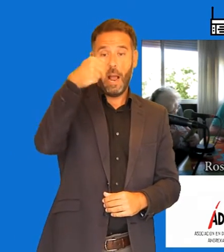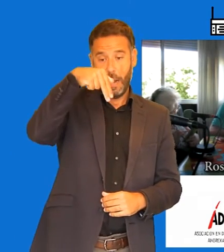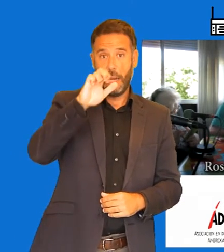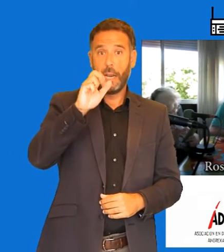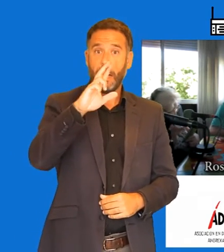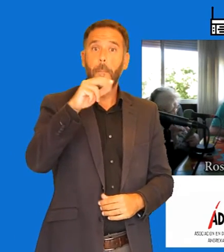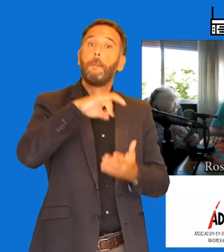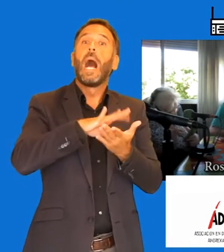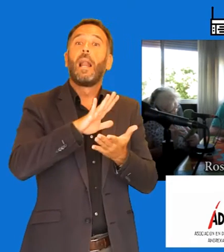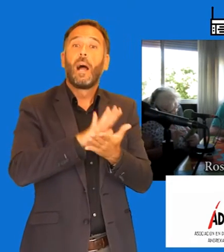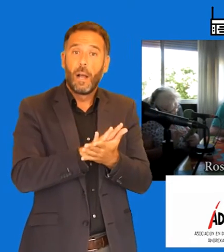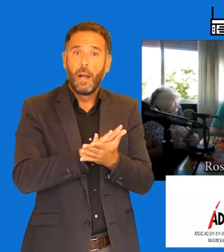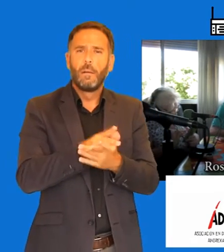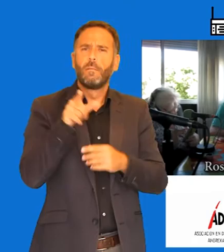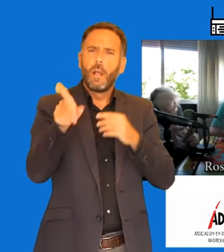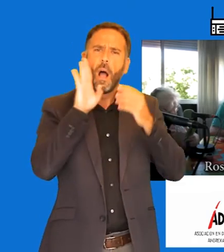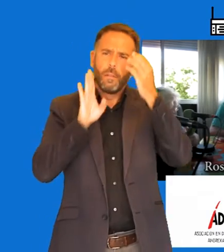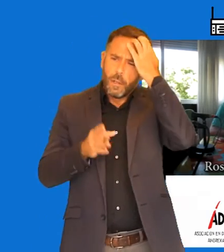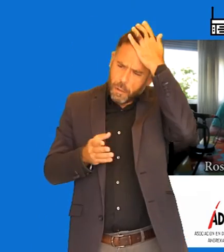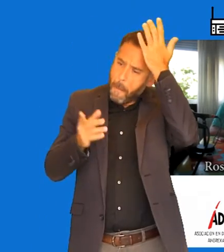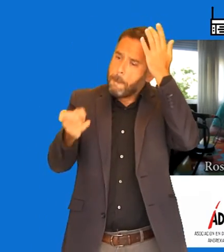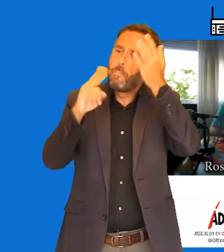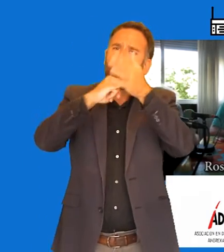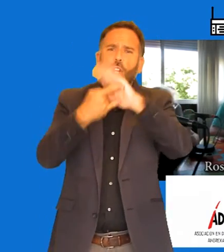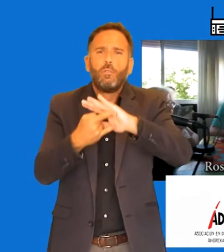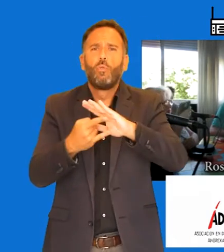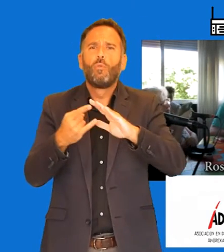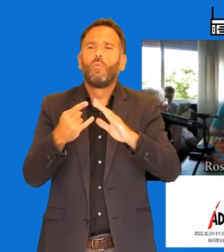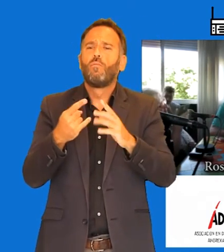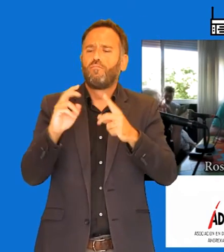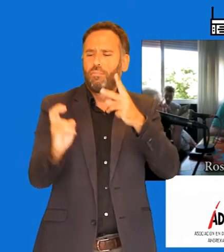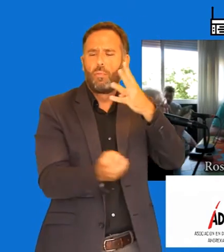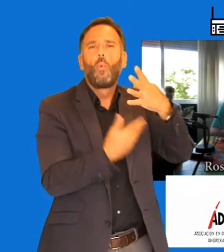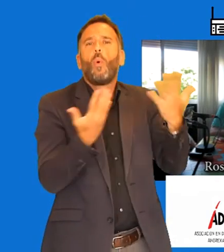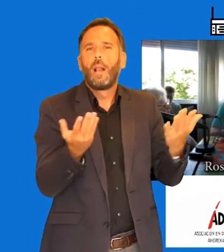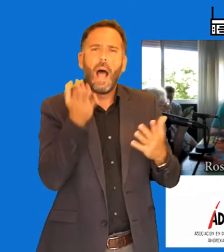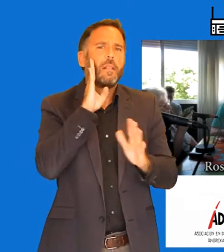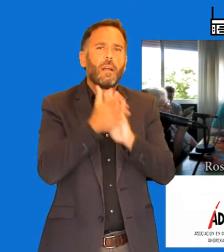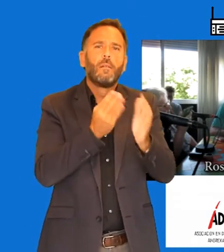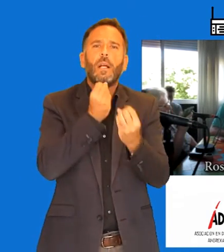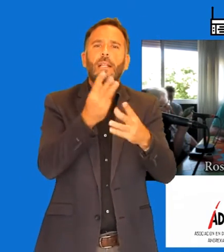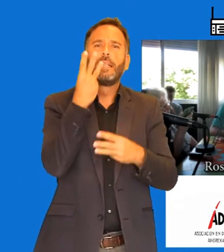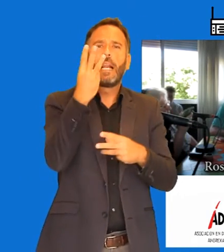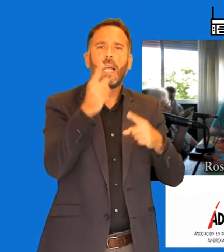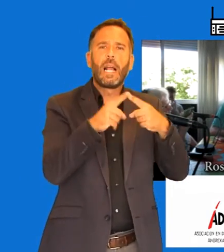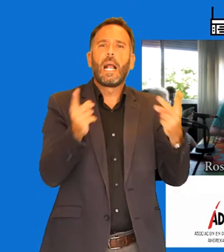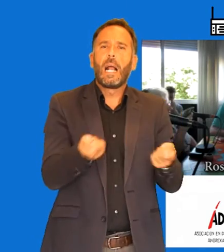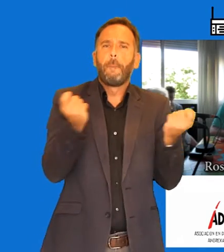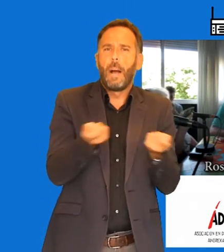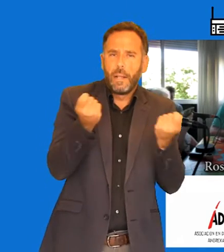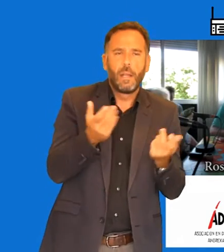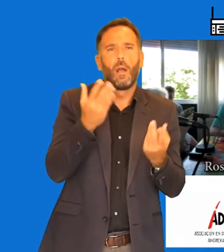los distintos proyectos que realizan en la asociación. Nos estábamos hablando de tres campañas, ¿no, Rosa? Con Dani Rovira